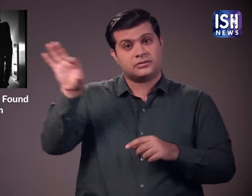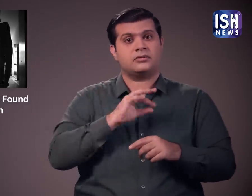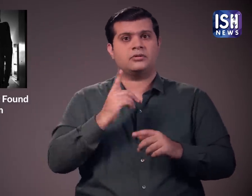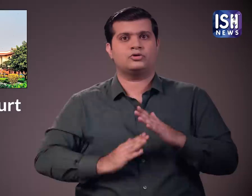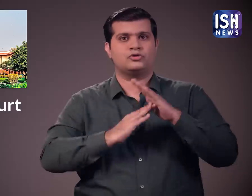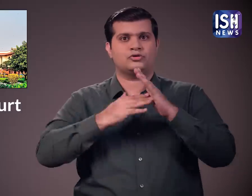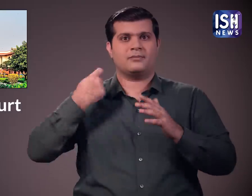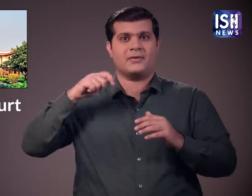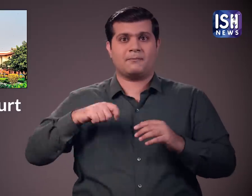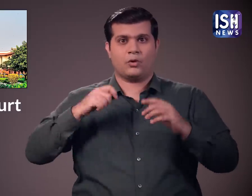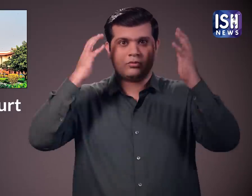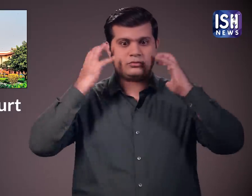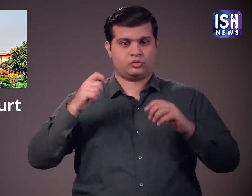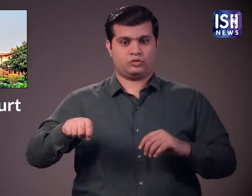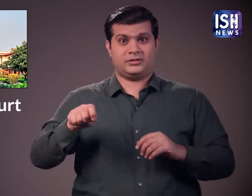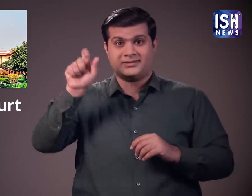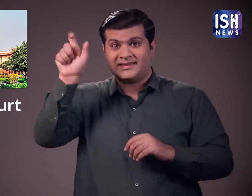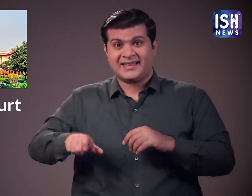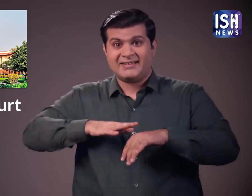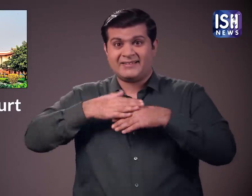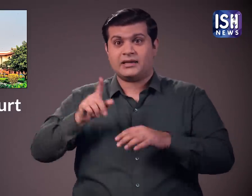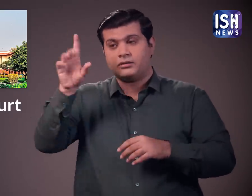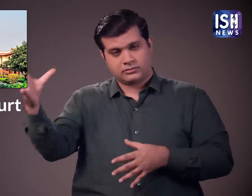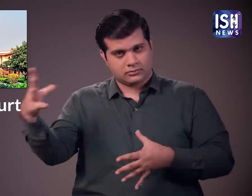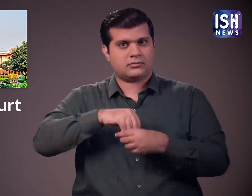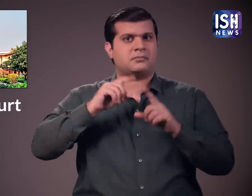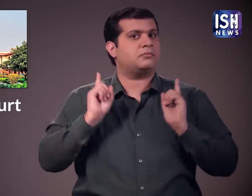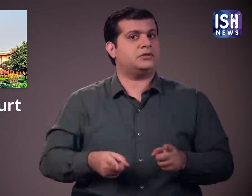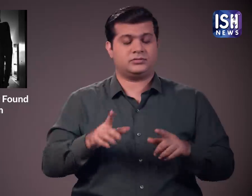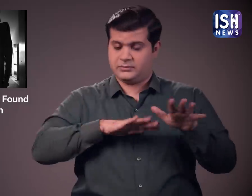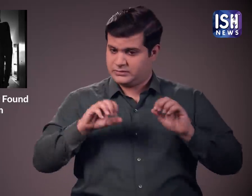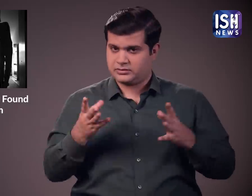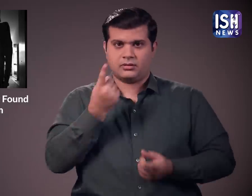हो।